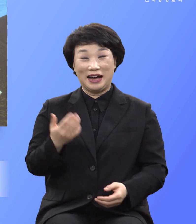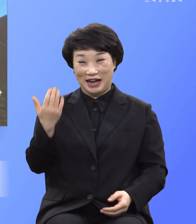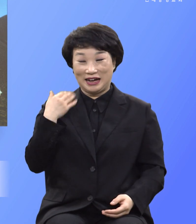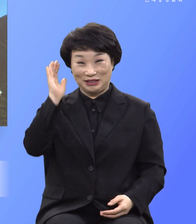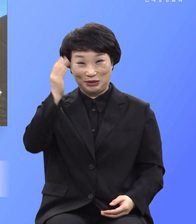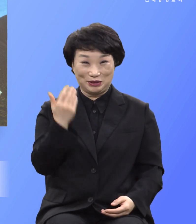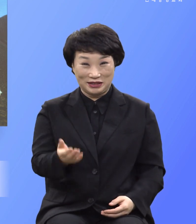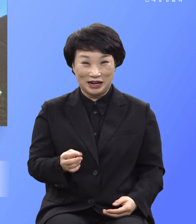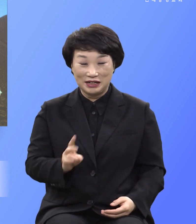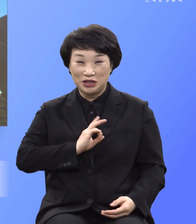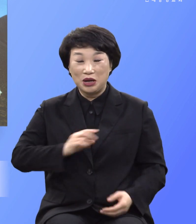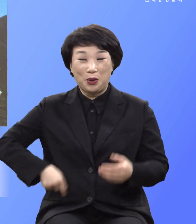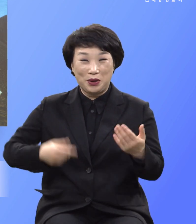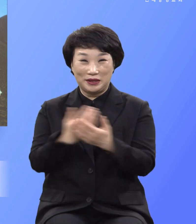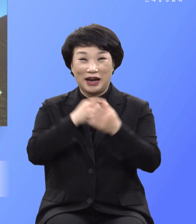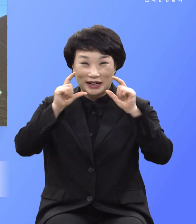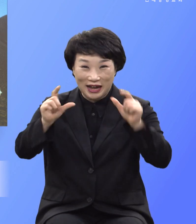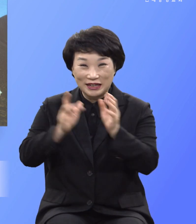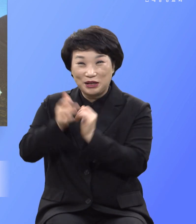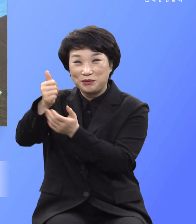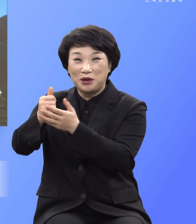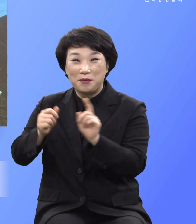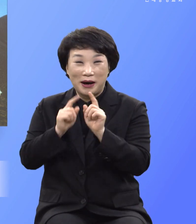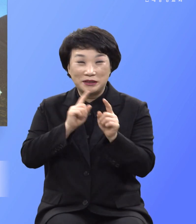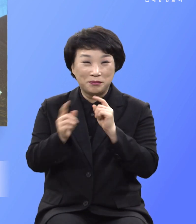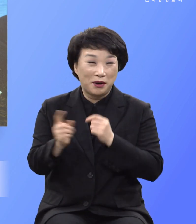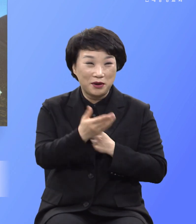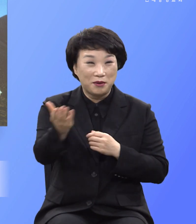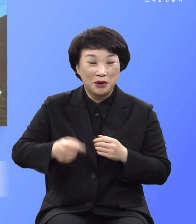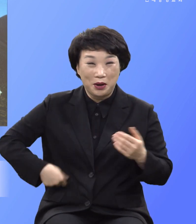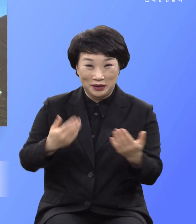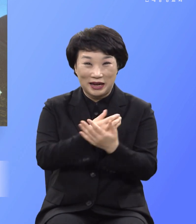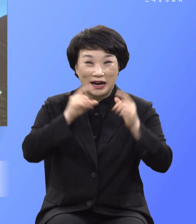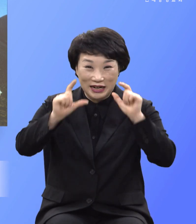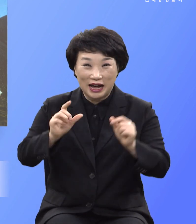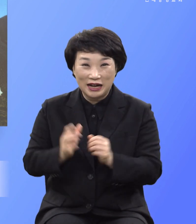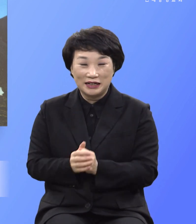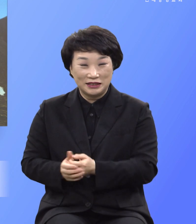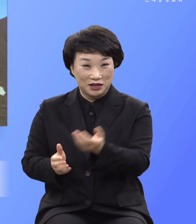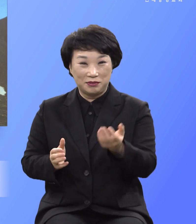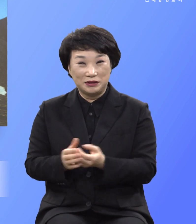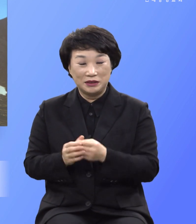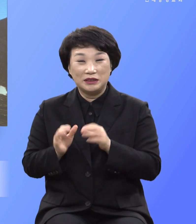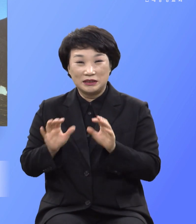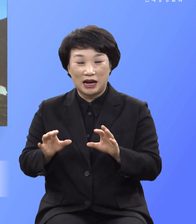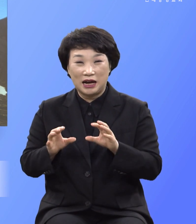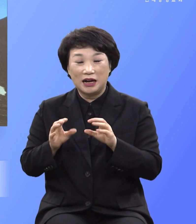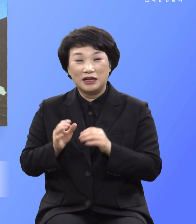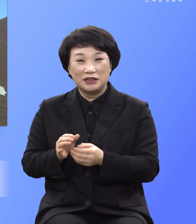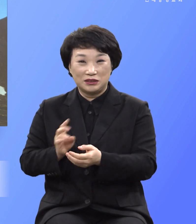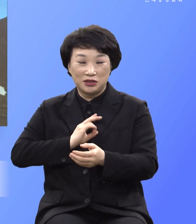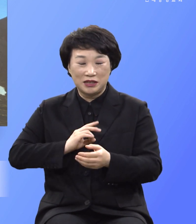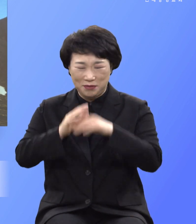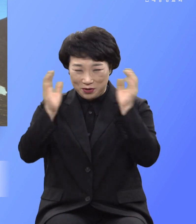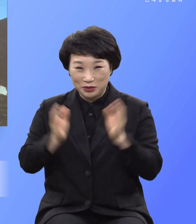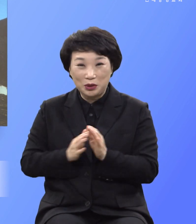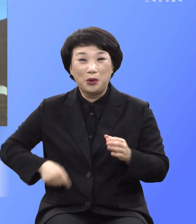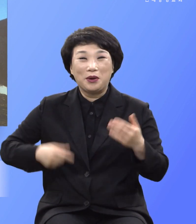회개하라 제자들도 회개하라 오늘날 교회도 회개하라 내가 구원 받았어